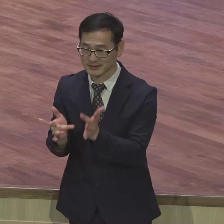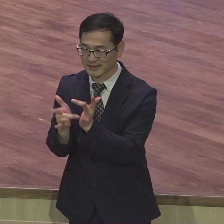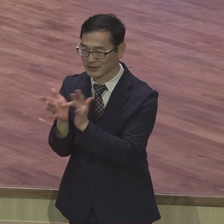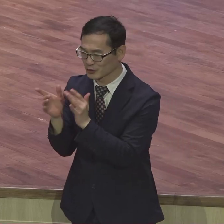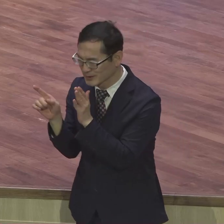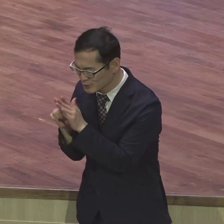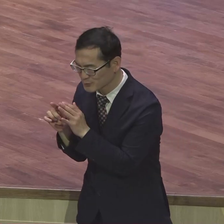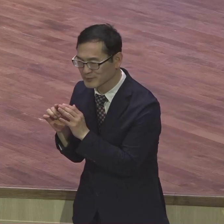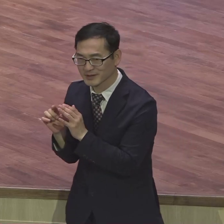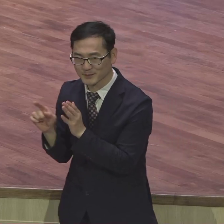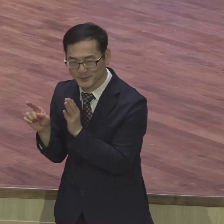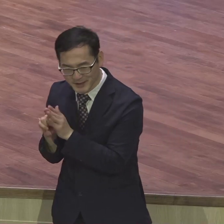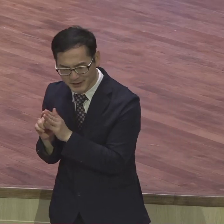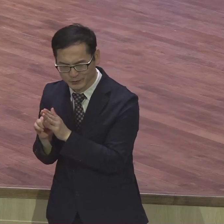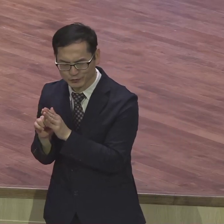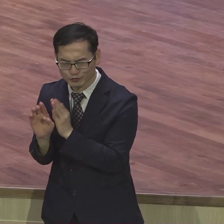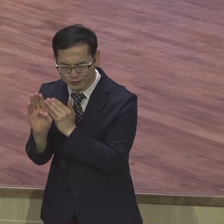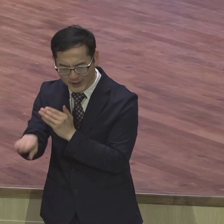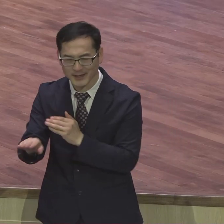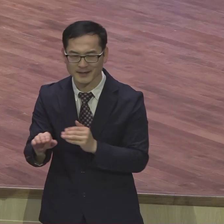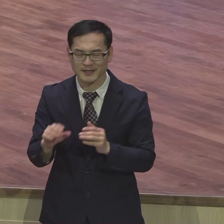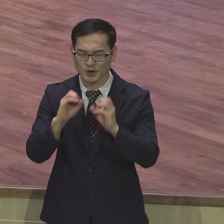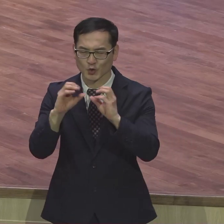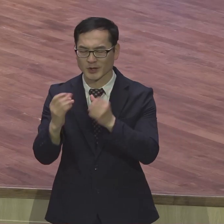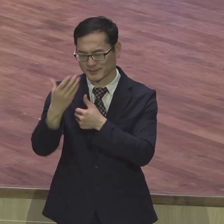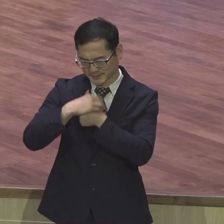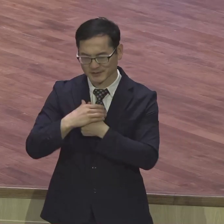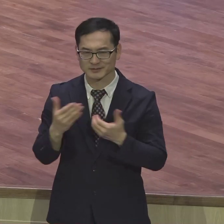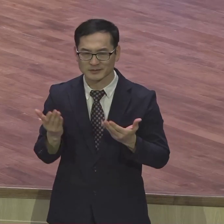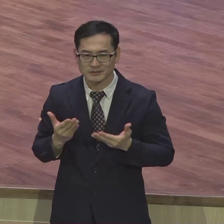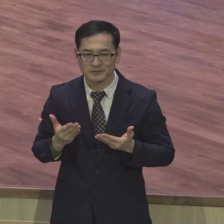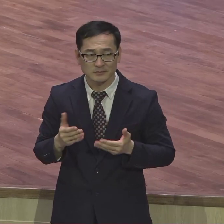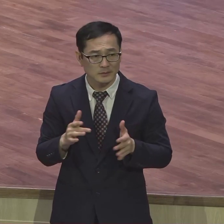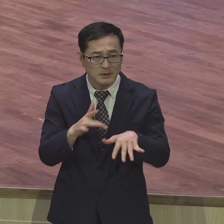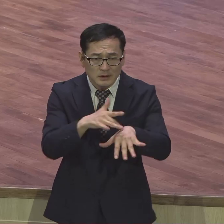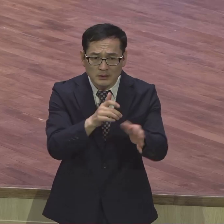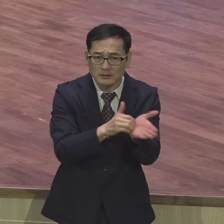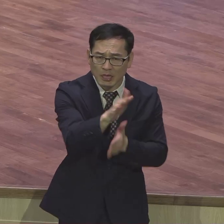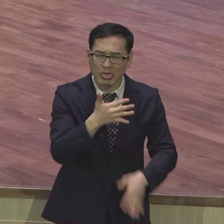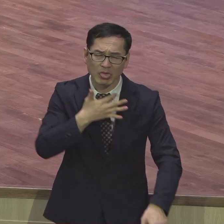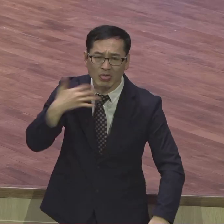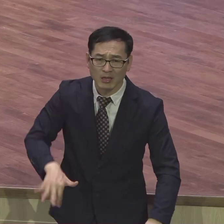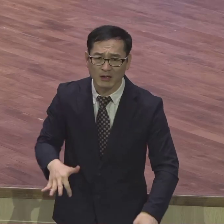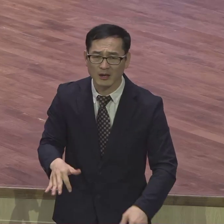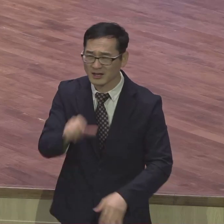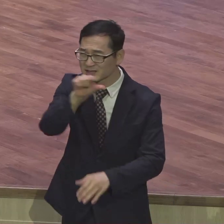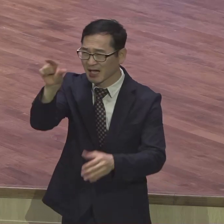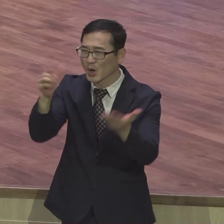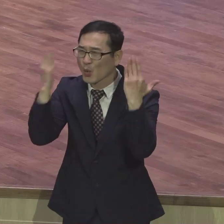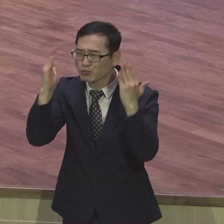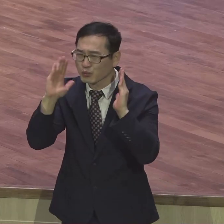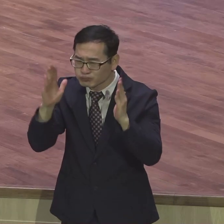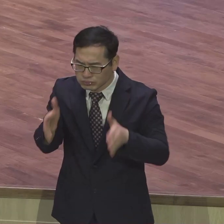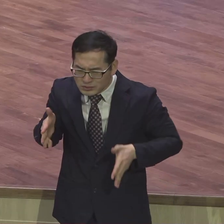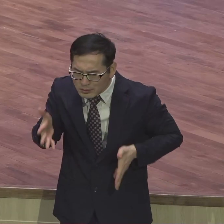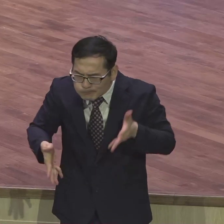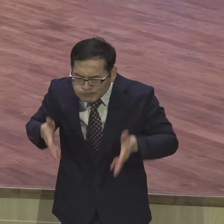전도사 대개척을 하는데 신학 개척하는데 내가 언제 해봤어요? 귀신은 언제 쫓아 봤냐고 한 번도